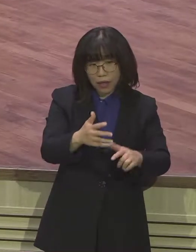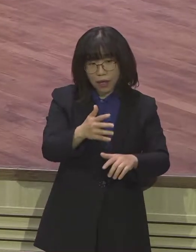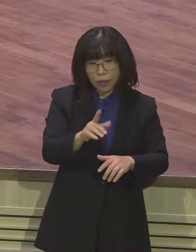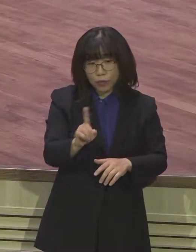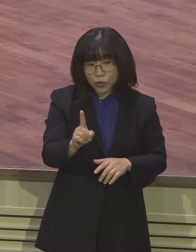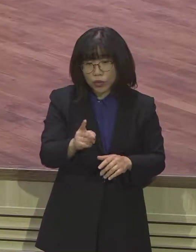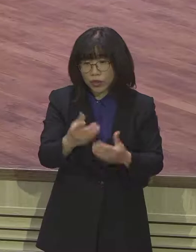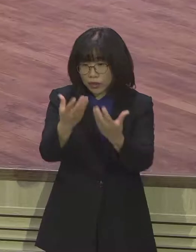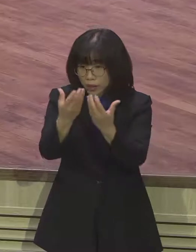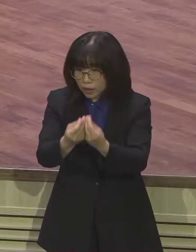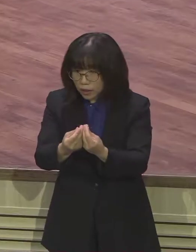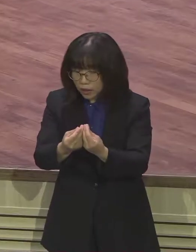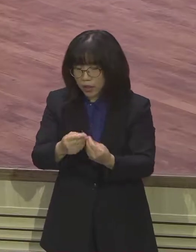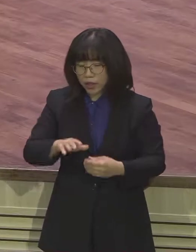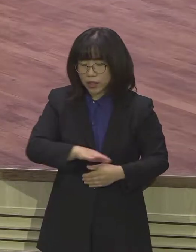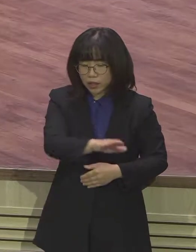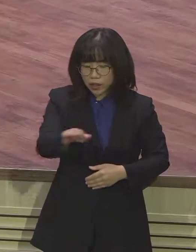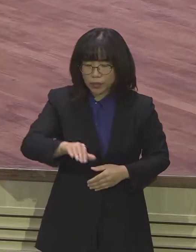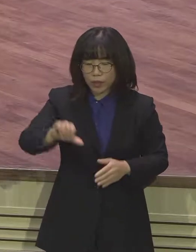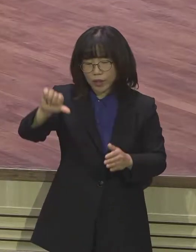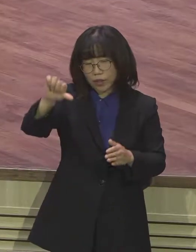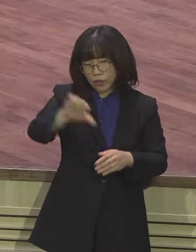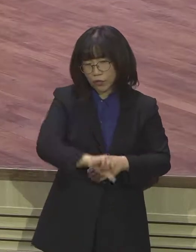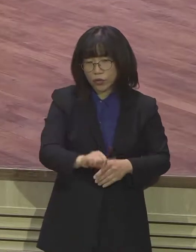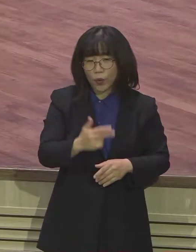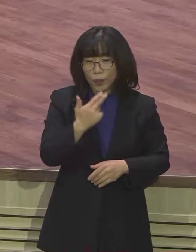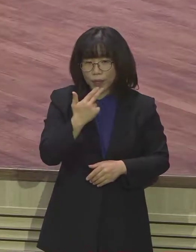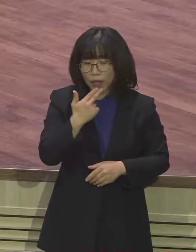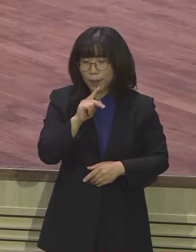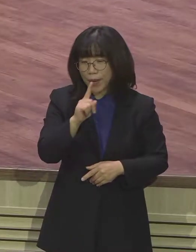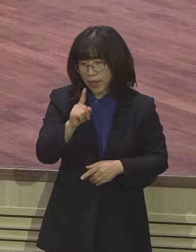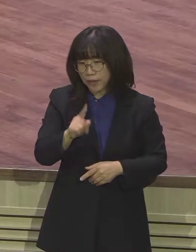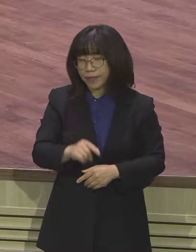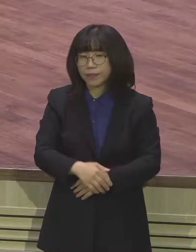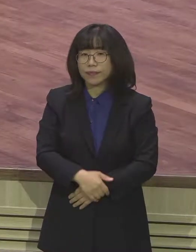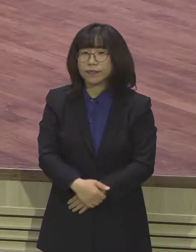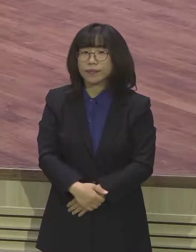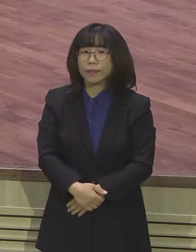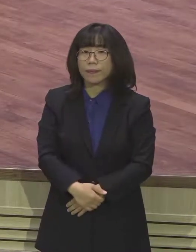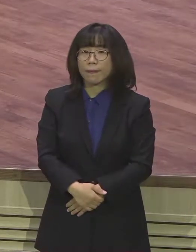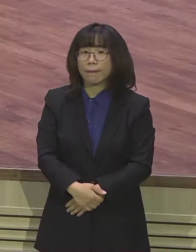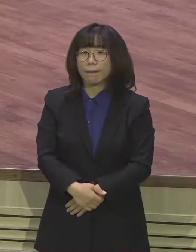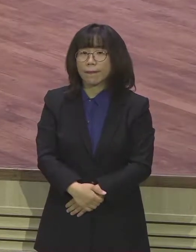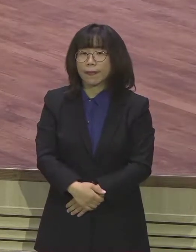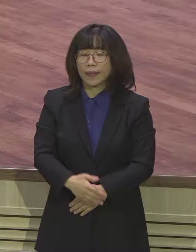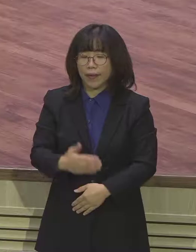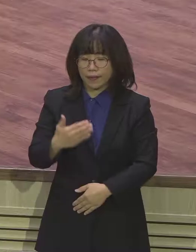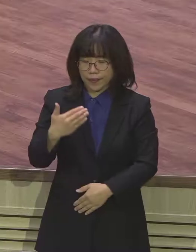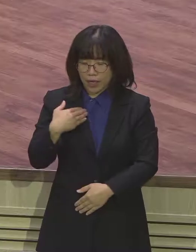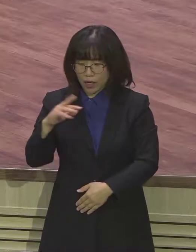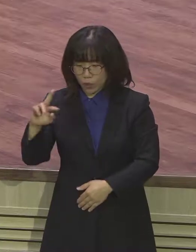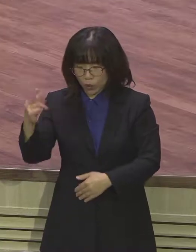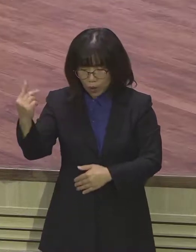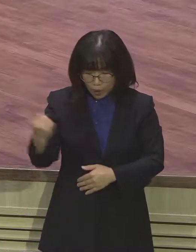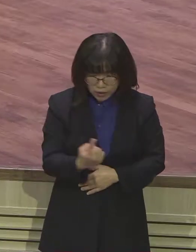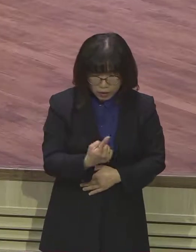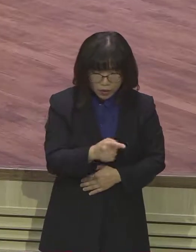17절에 보면 야구보회에서 다시 한번 언급이 되어지고 있습니다 이후에 내가 돌아와서 다시 무너진 장막을 다시 지으며